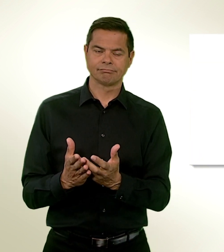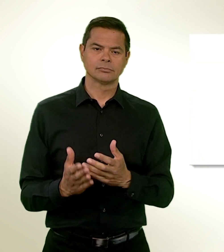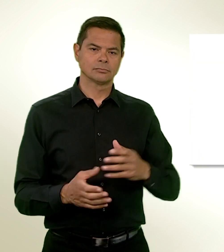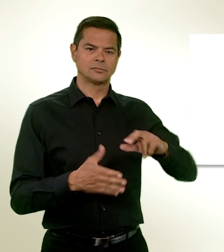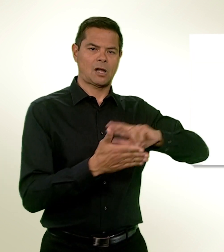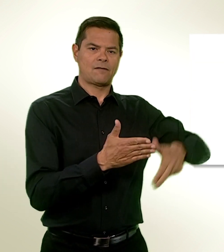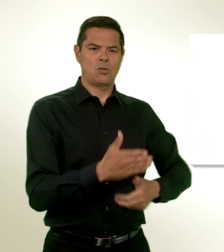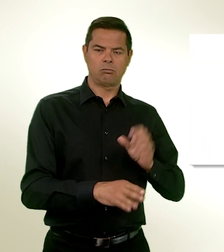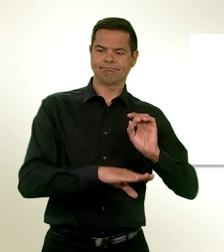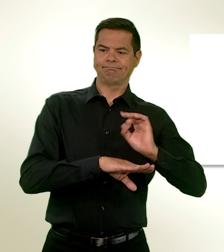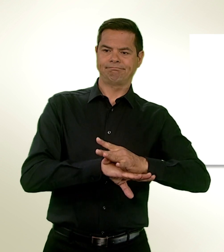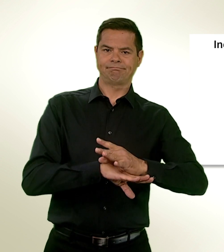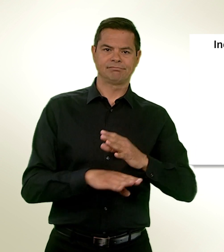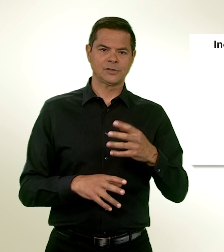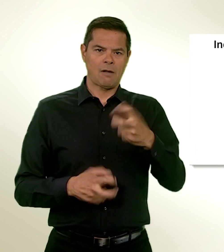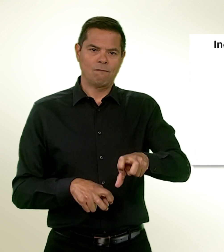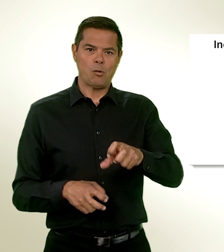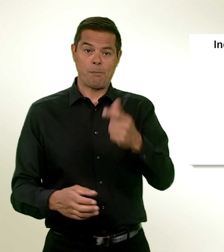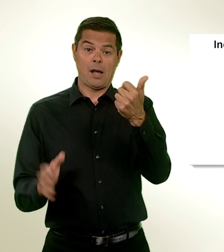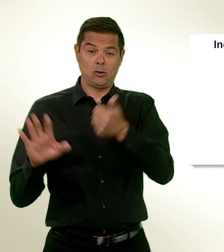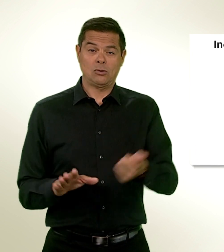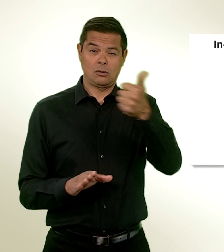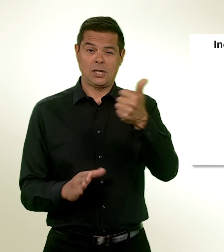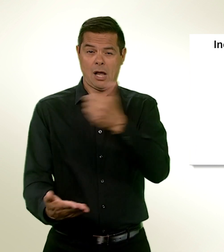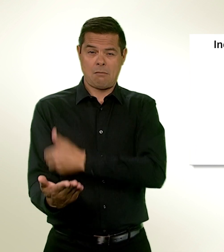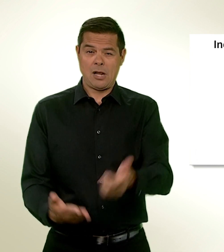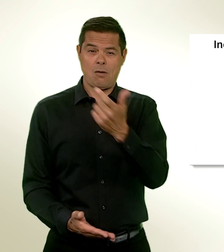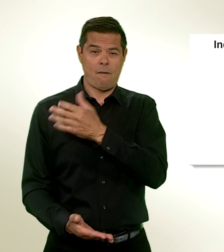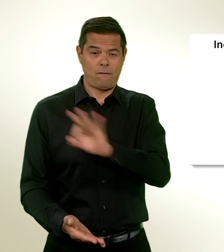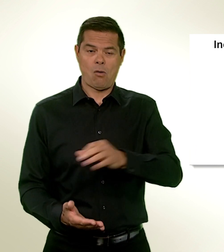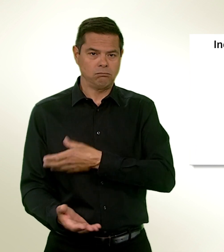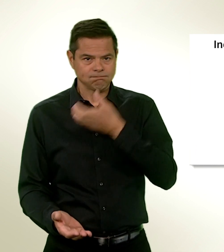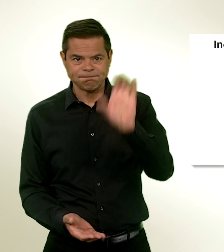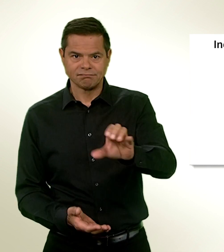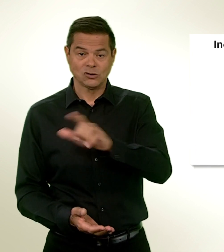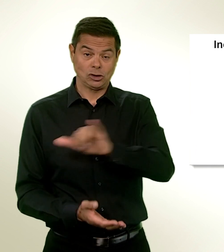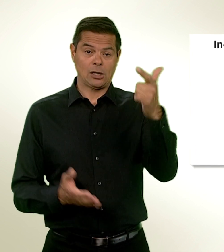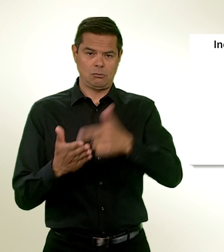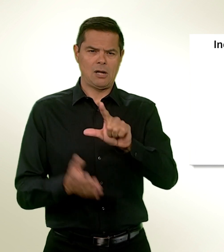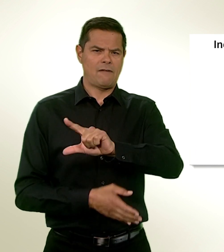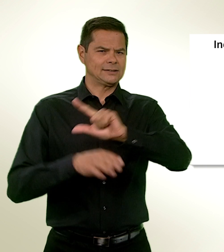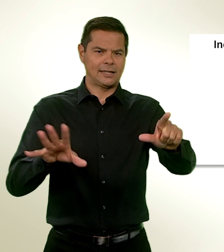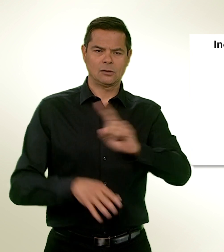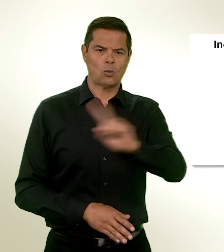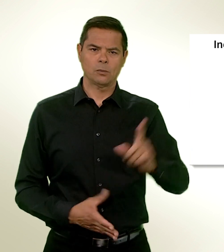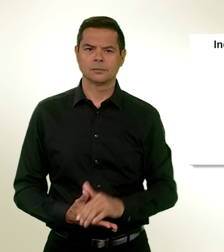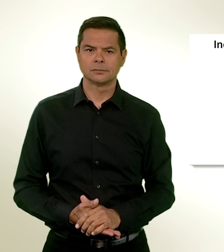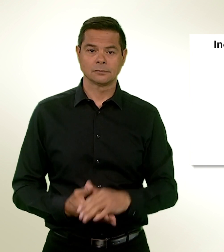à 61 millions de francs d'ici 2027. Il estime qu'il faut s'opposer à ce projet si l'on veut réellement protéger les